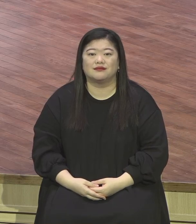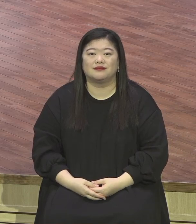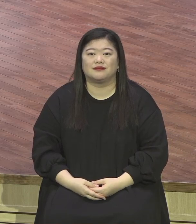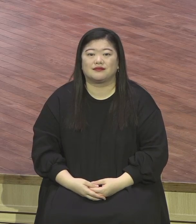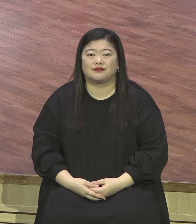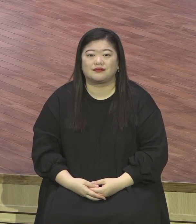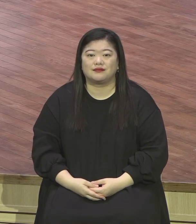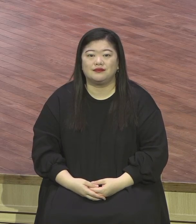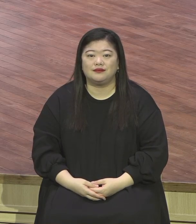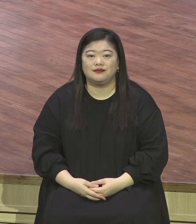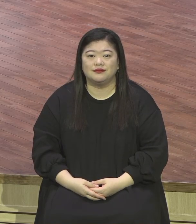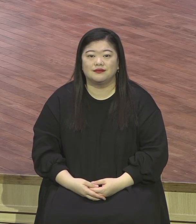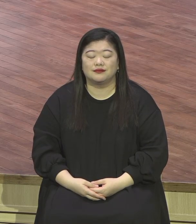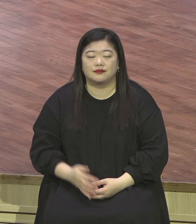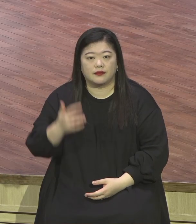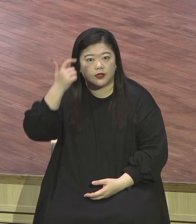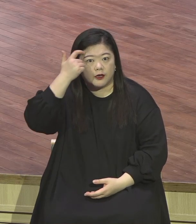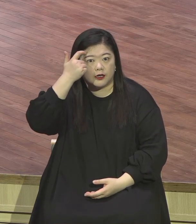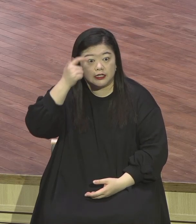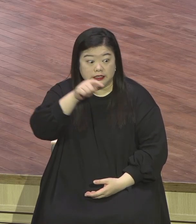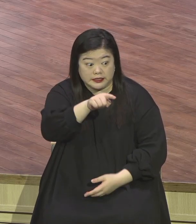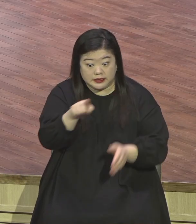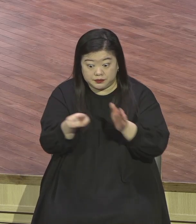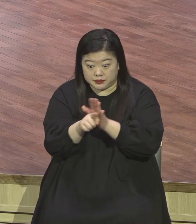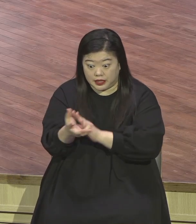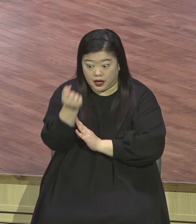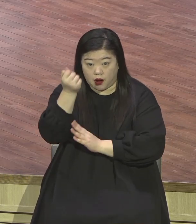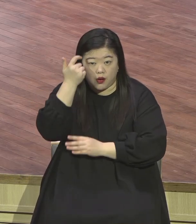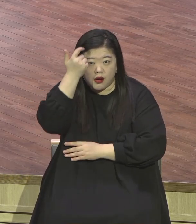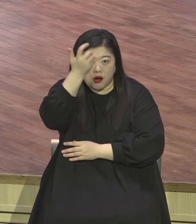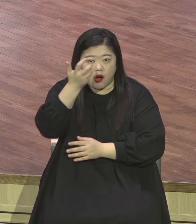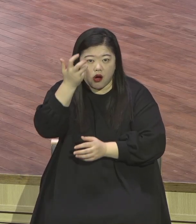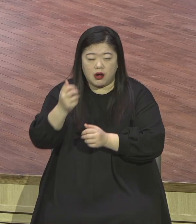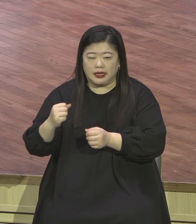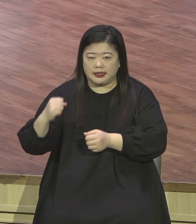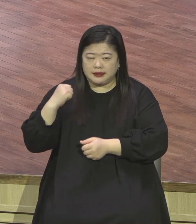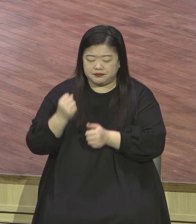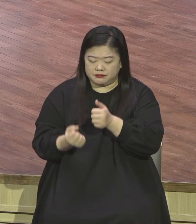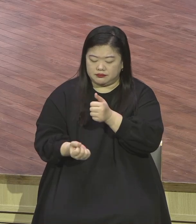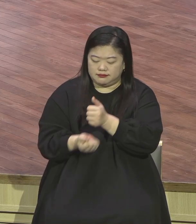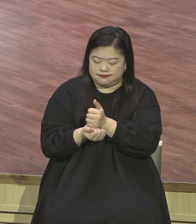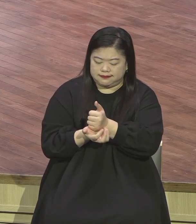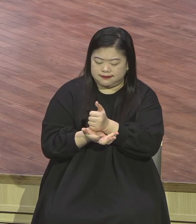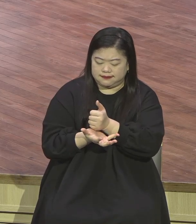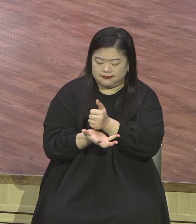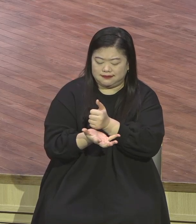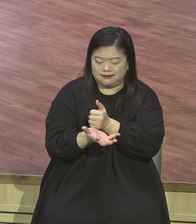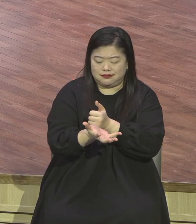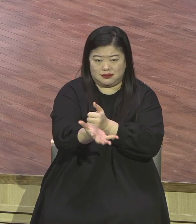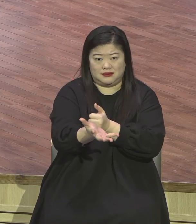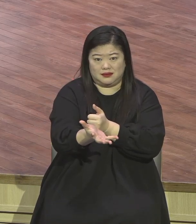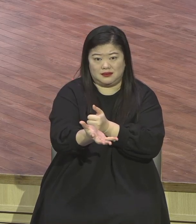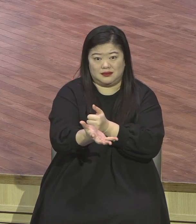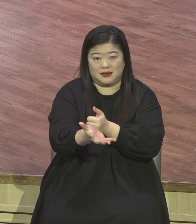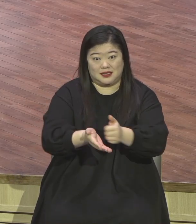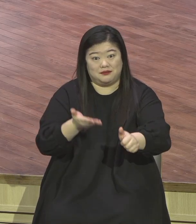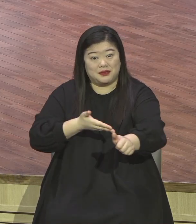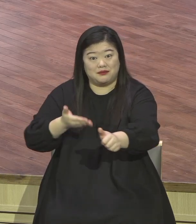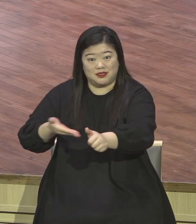영적 영향력을 입히고 나간다 많은 사람들에게 코로나19 팬데믹으로 전